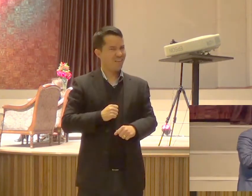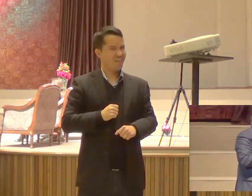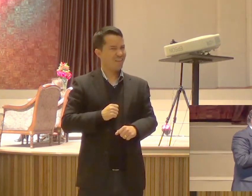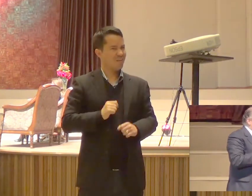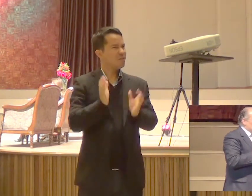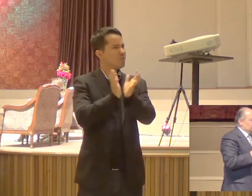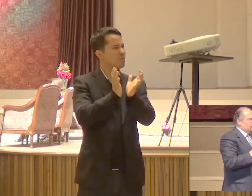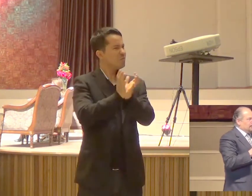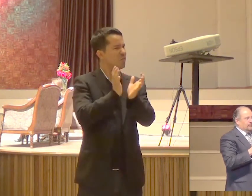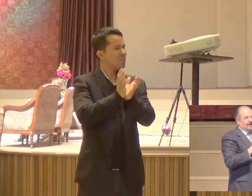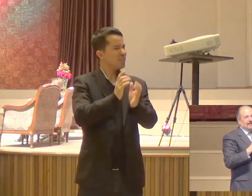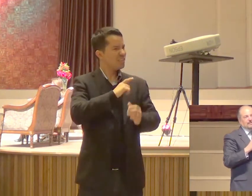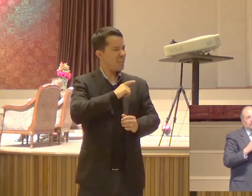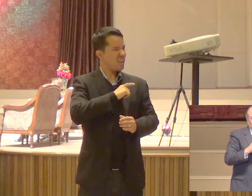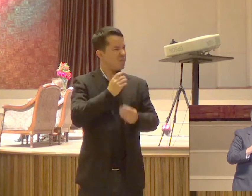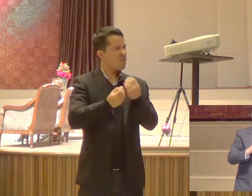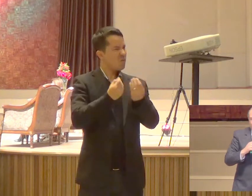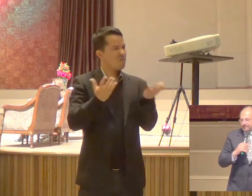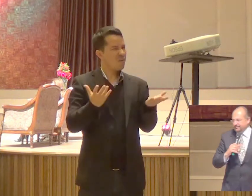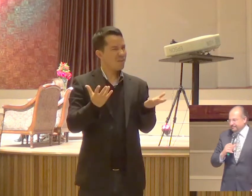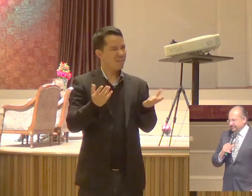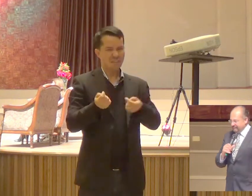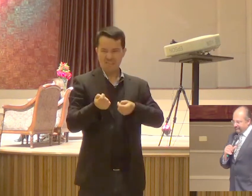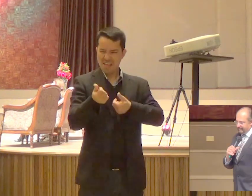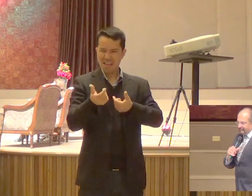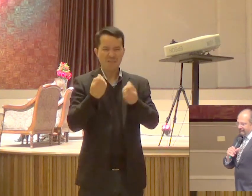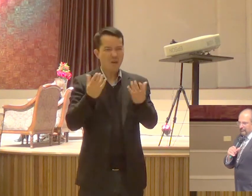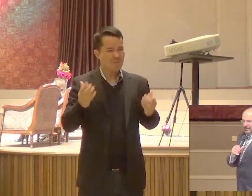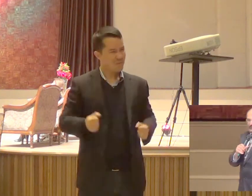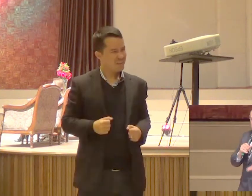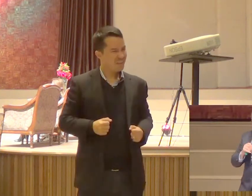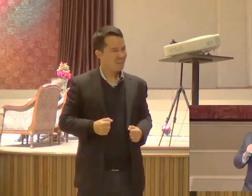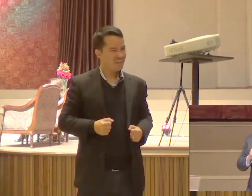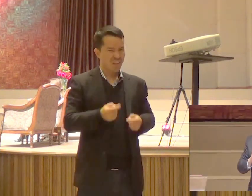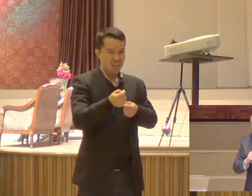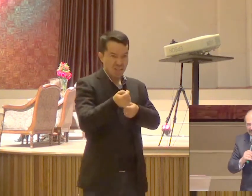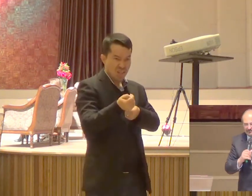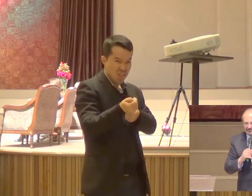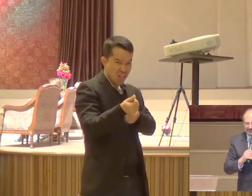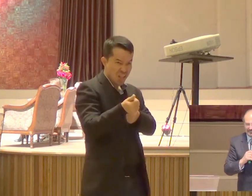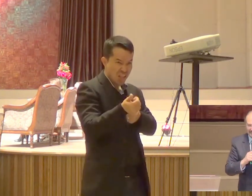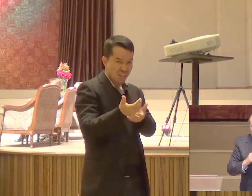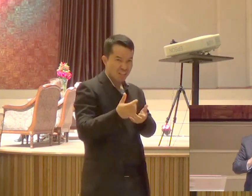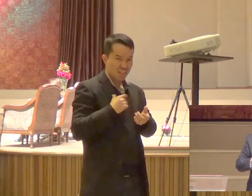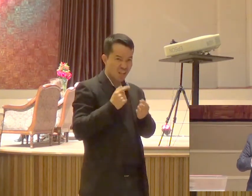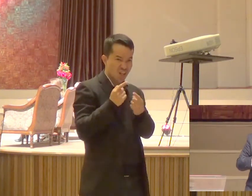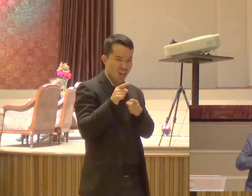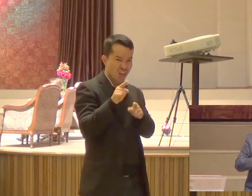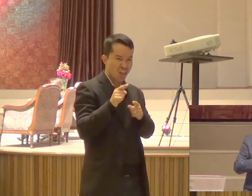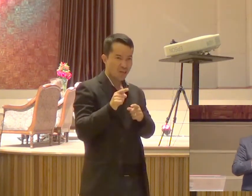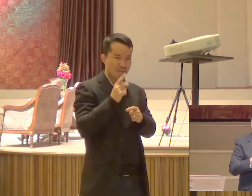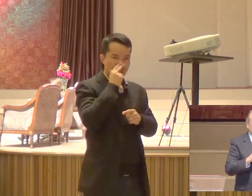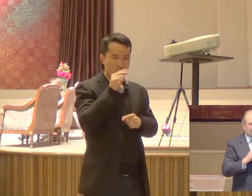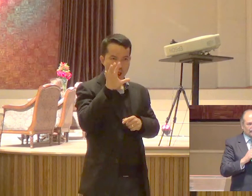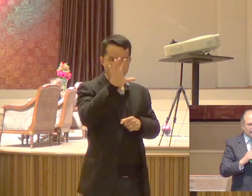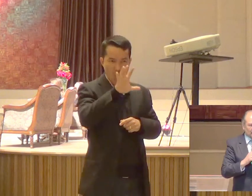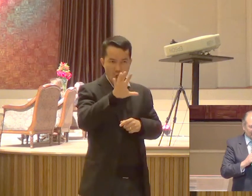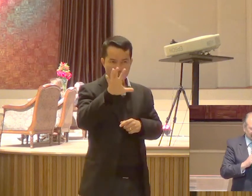Eu estou assumindo Uma igreja em Montreal Uma igreja pequenininha Um grupo aí De 60, 70 pessoas